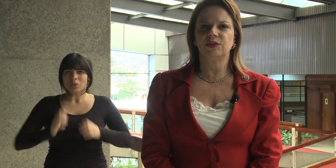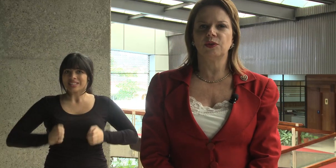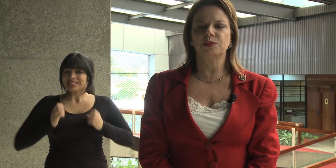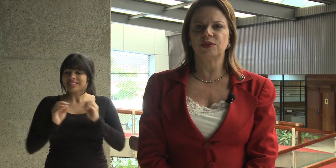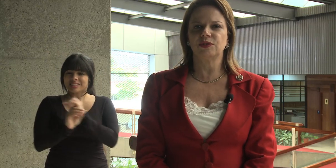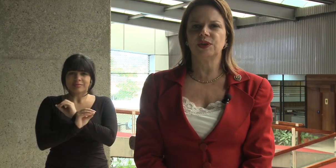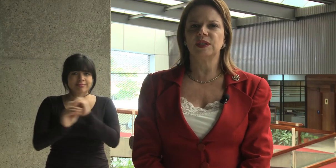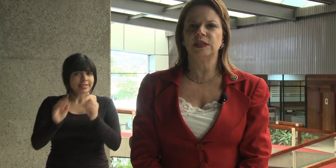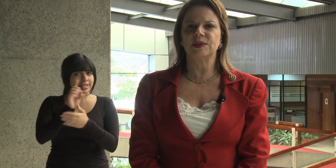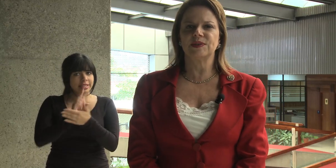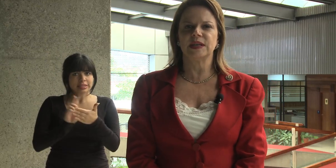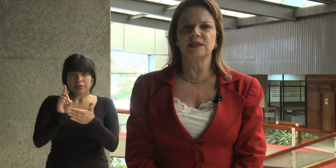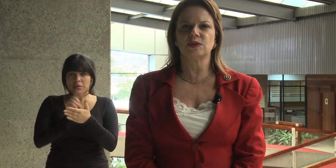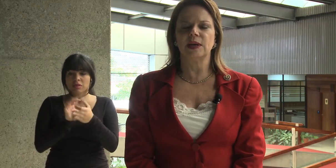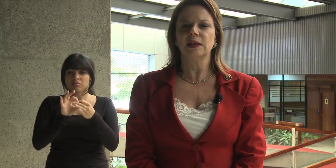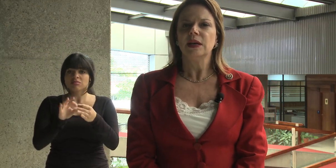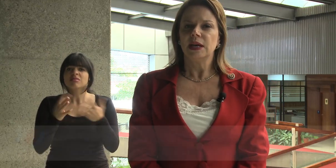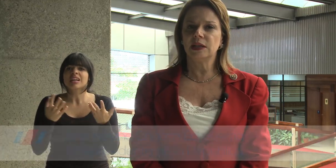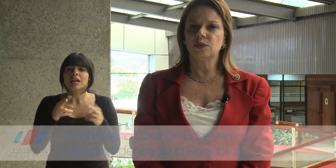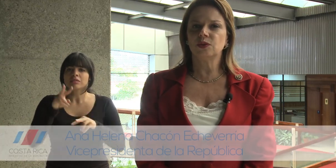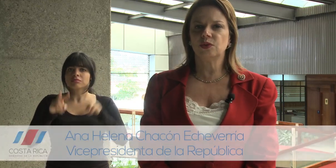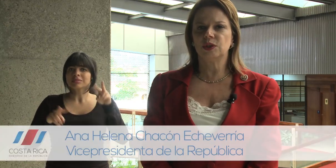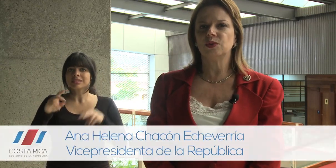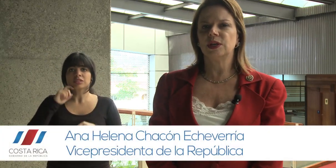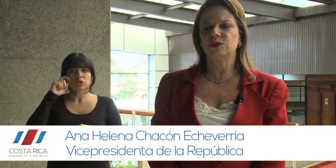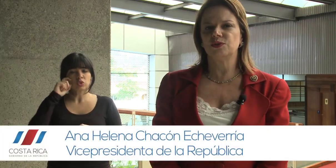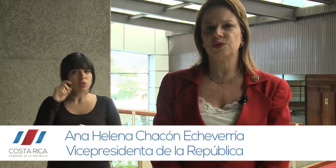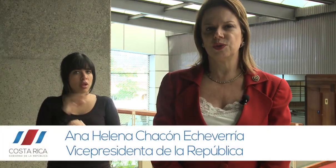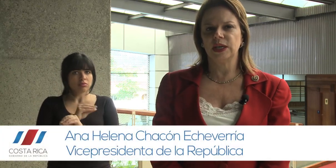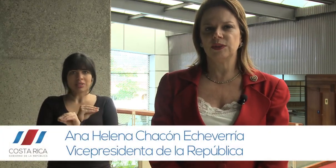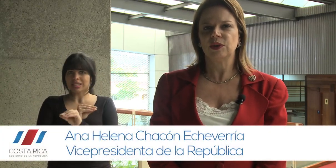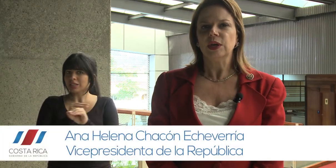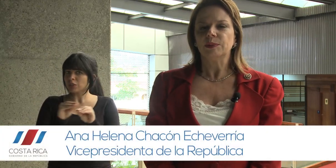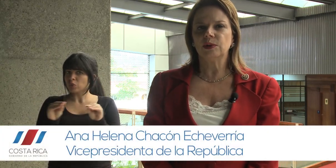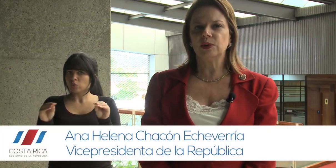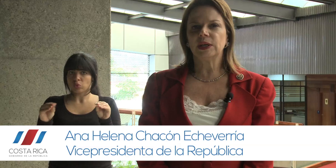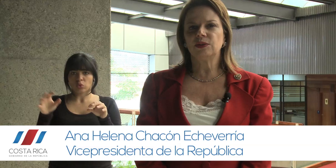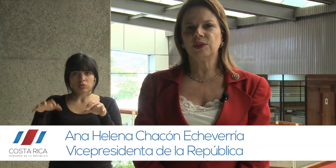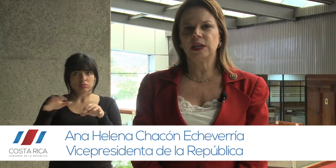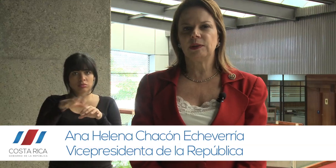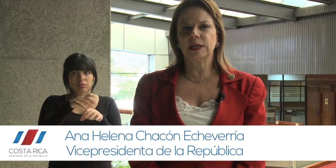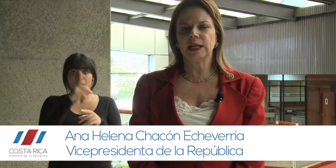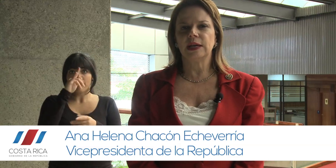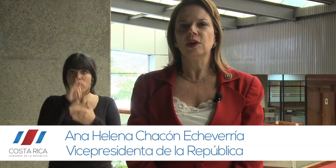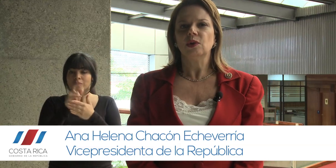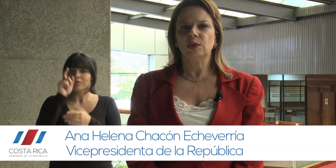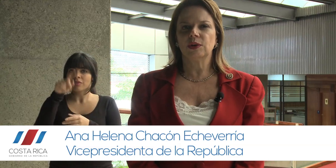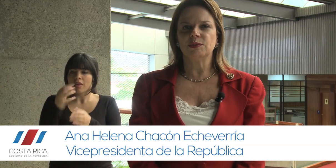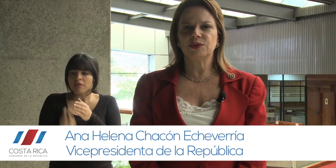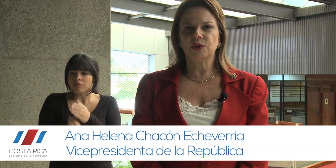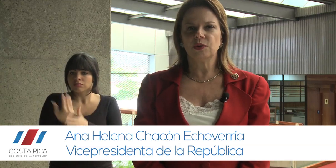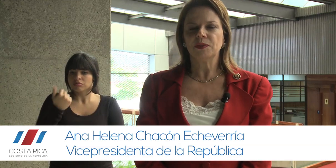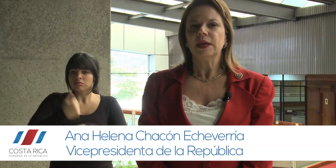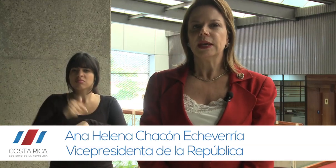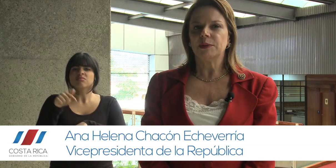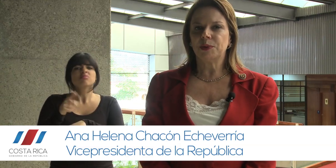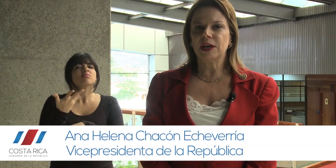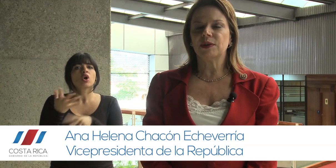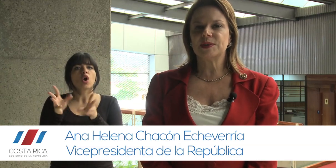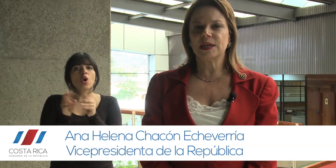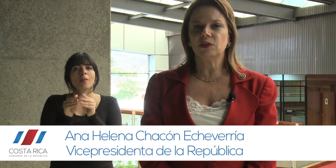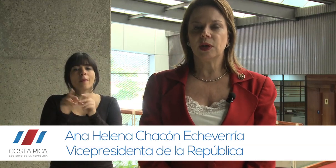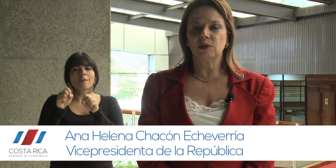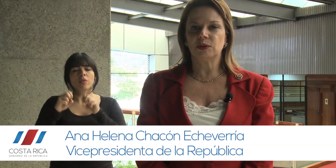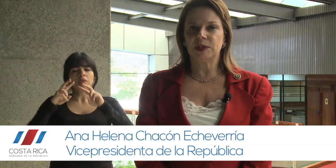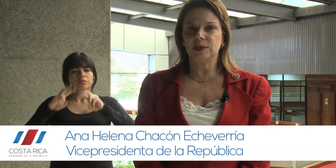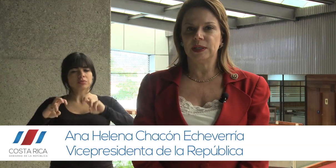discriminación por razones de diversidad sexual en ninguno o ninguna de sus funcionarios. Por lo tanto, se debe crear una comisión que